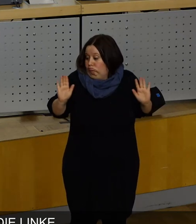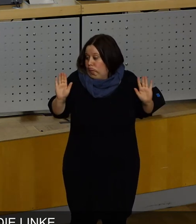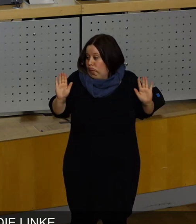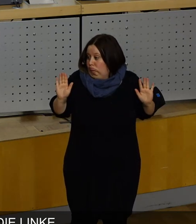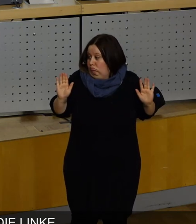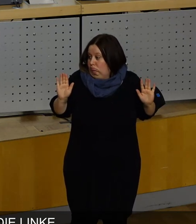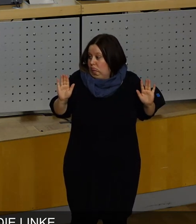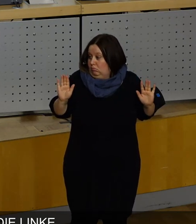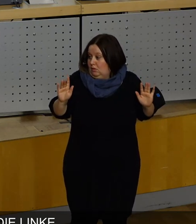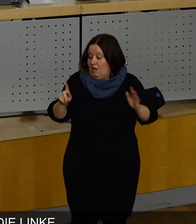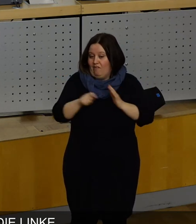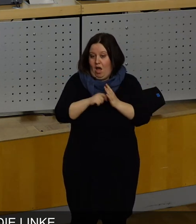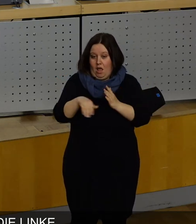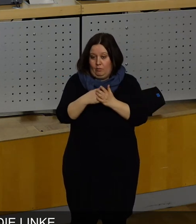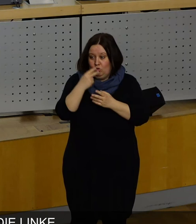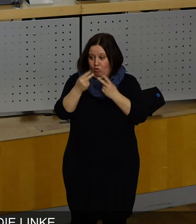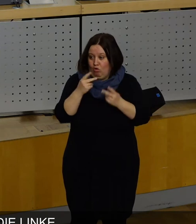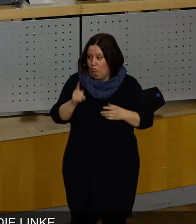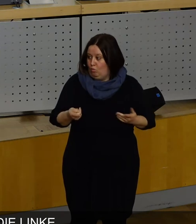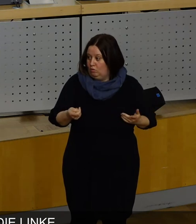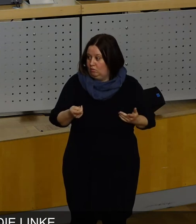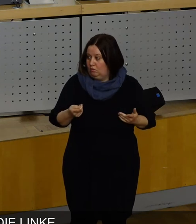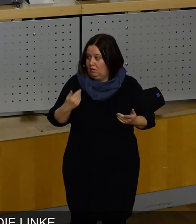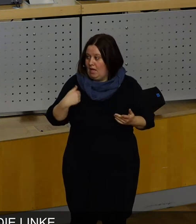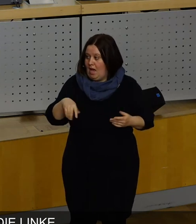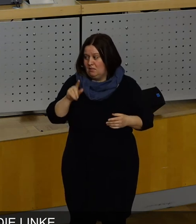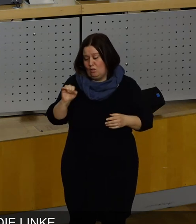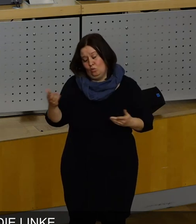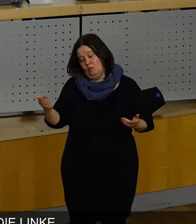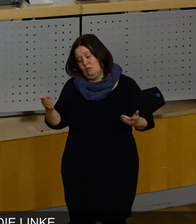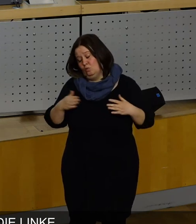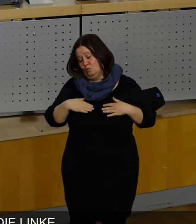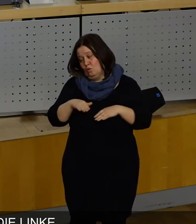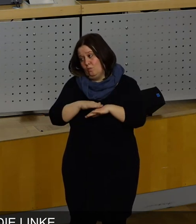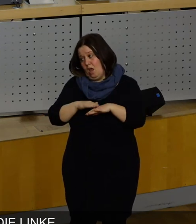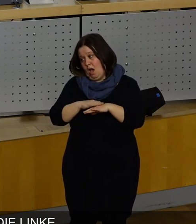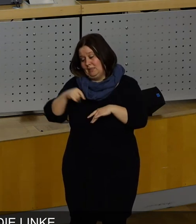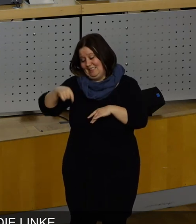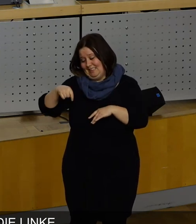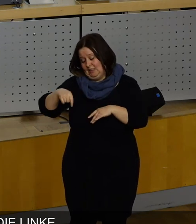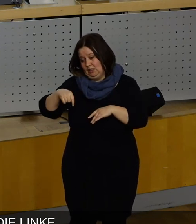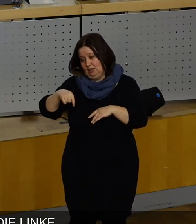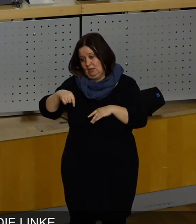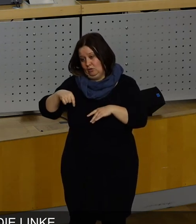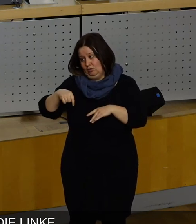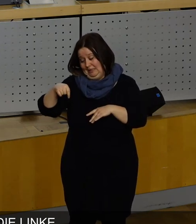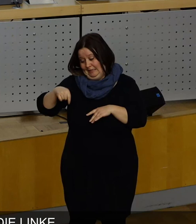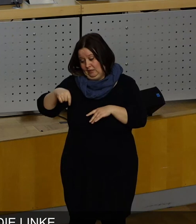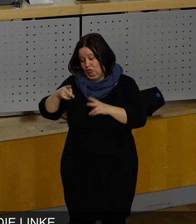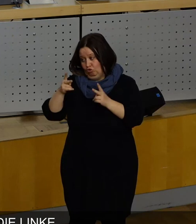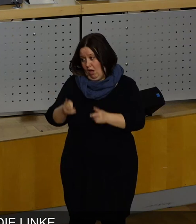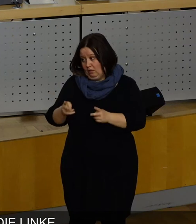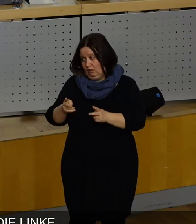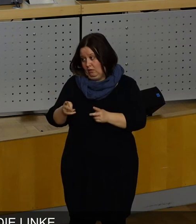die Wahlergebnisse anschauen. Herr Zastrow, mit Verlaub, Sie wurden in dieser